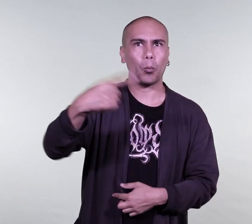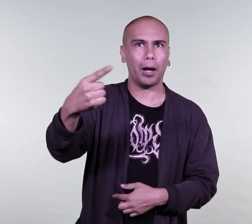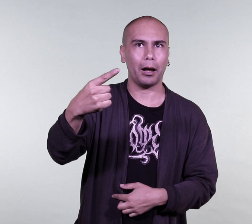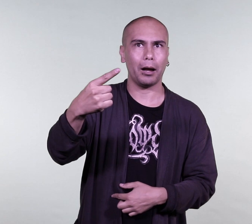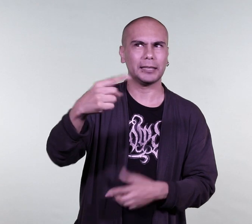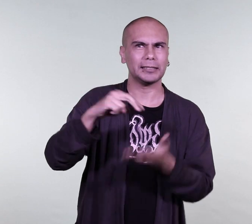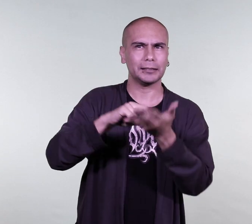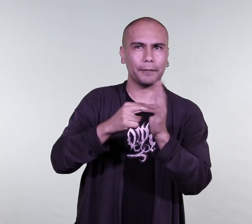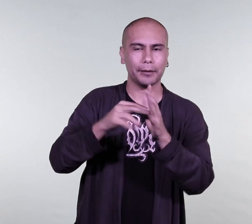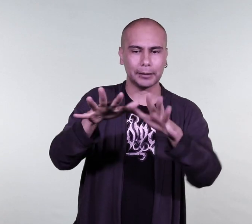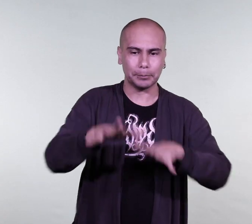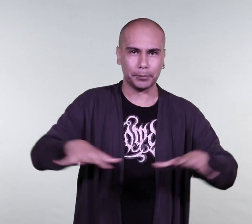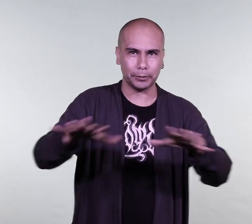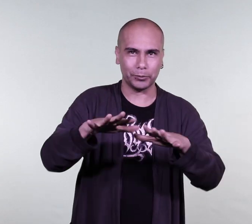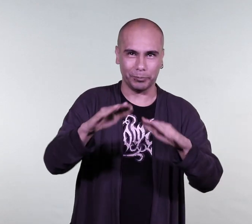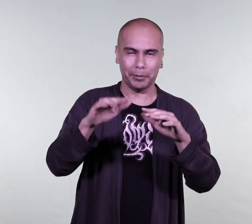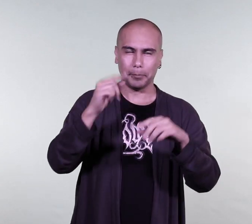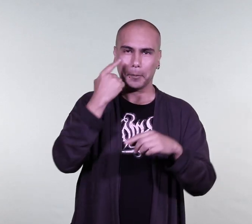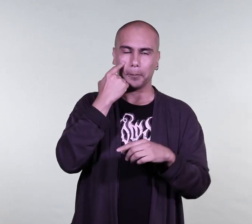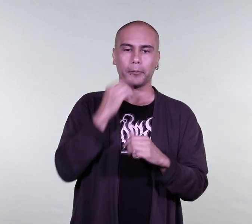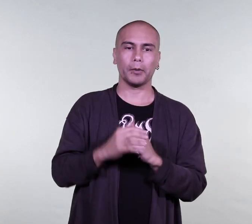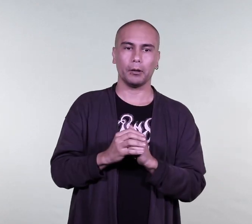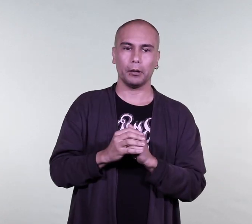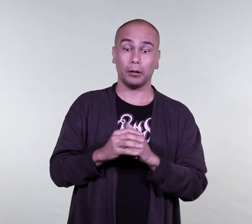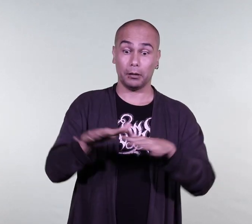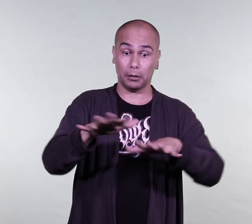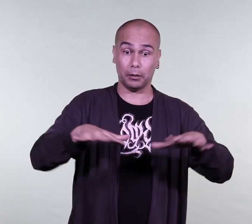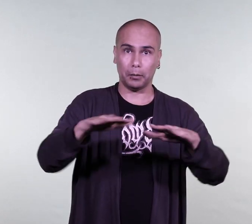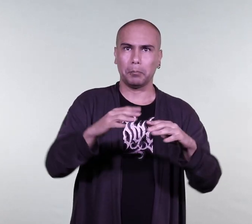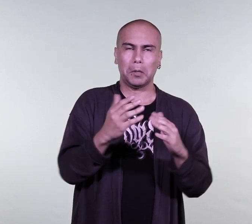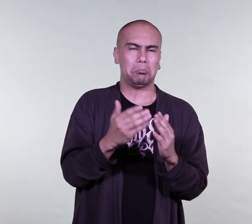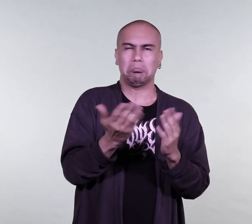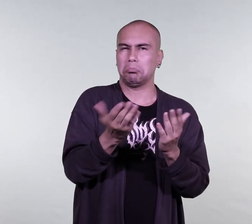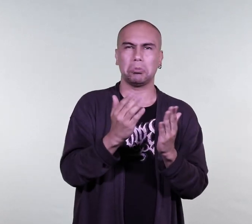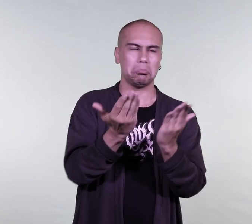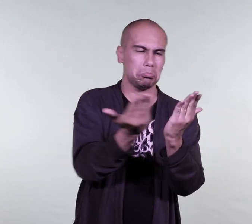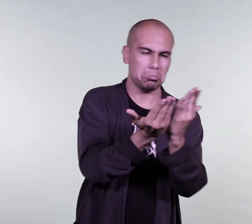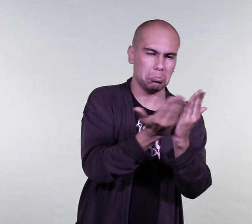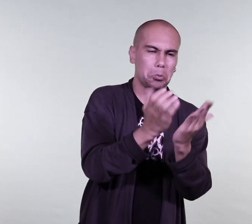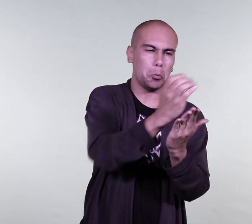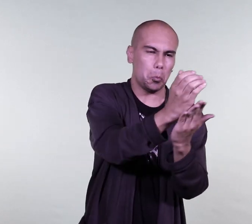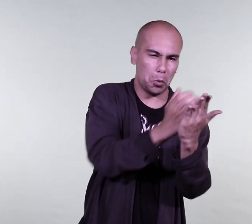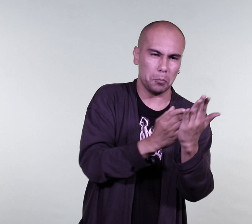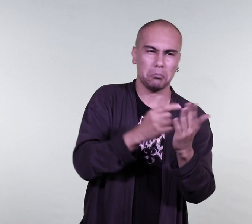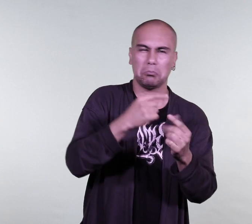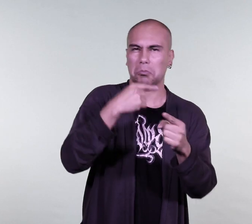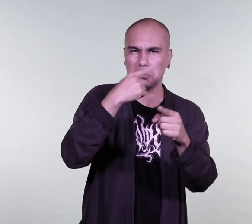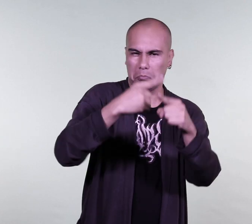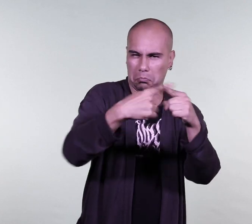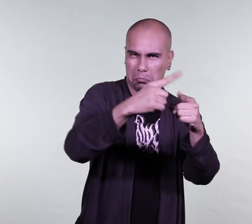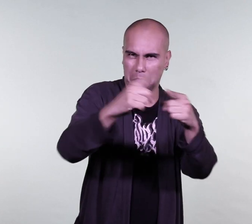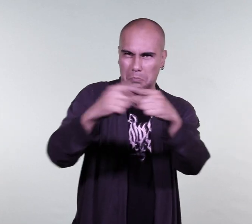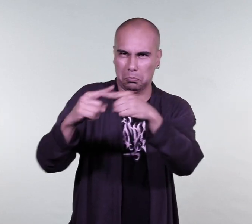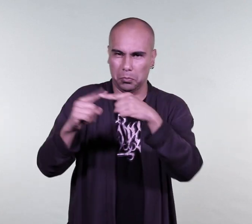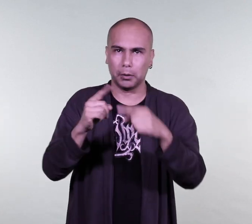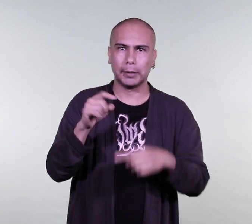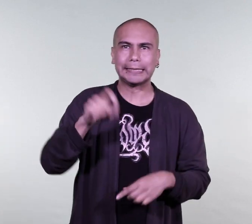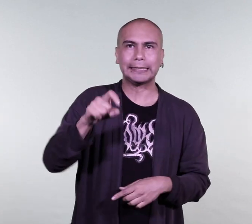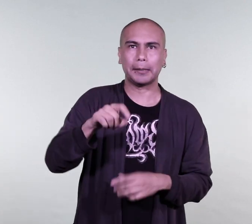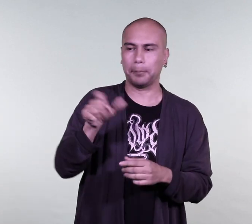lengua de señas, pero debemos tener en cuenta esta diversidad. Además, también todas estas adaptaciones curriculares que se deben